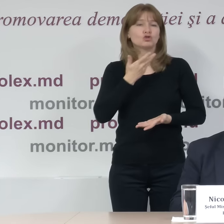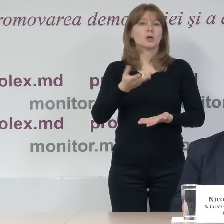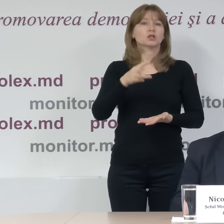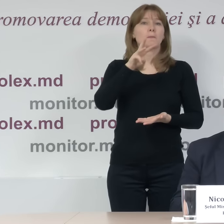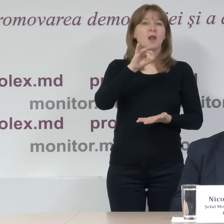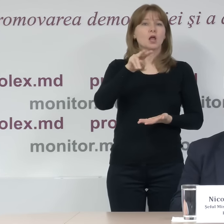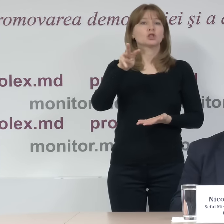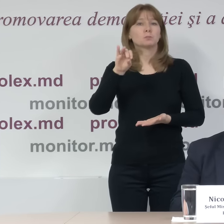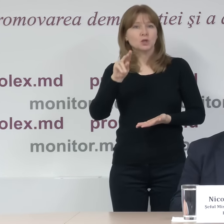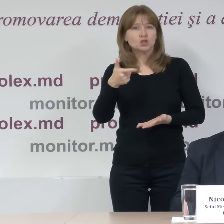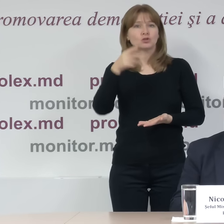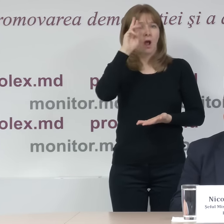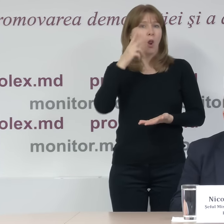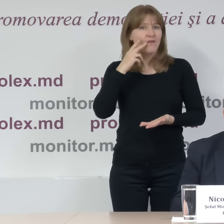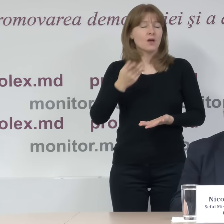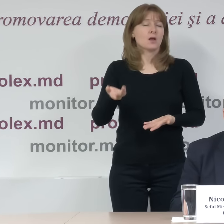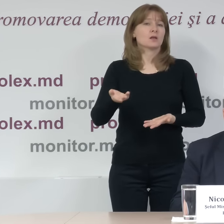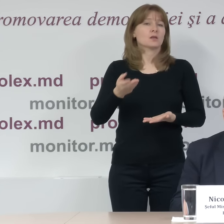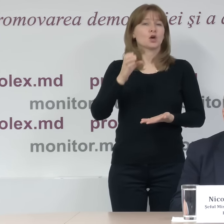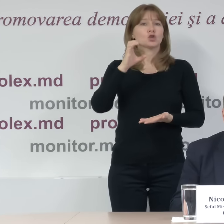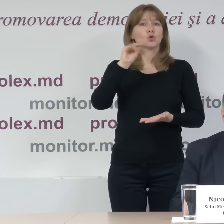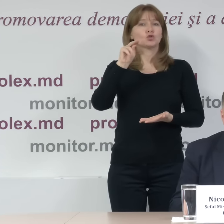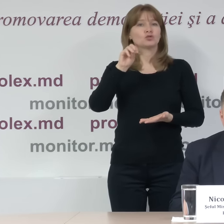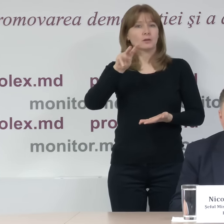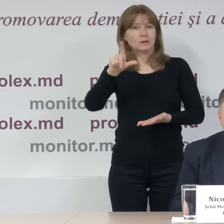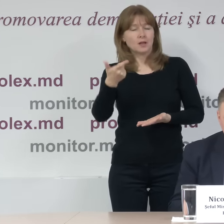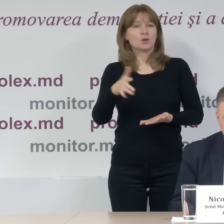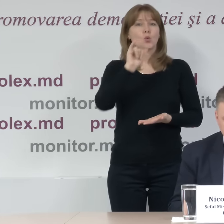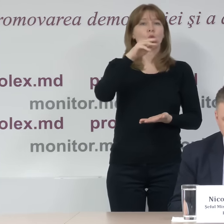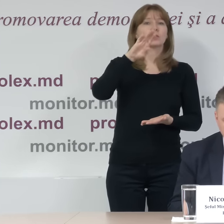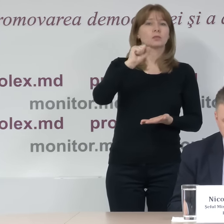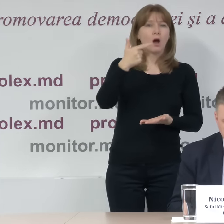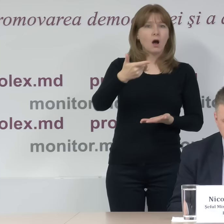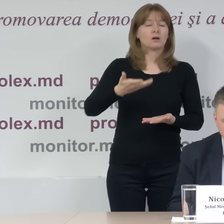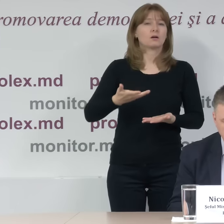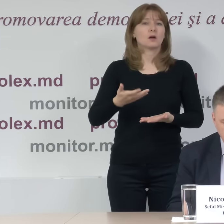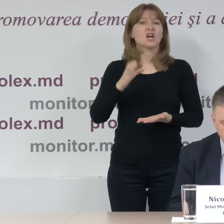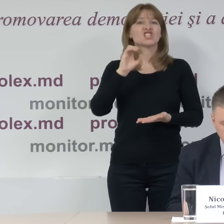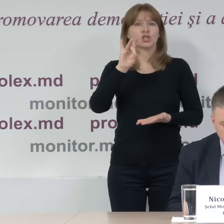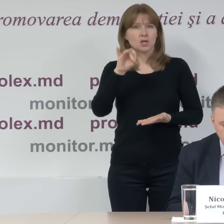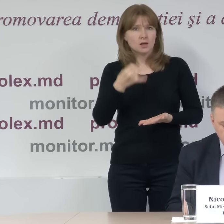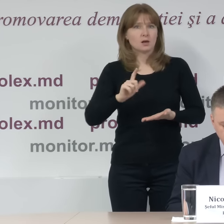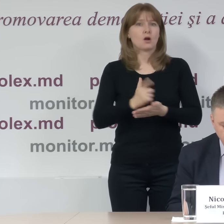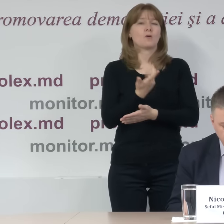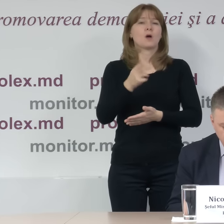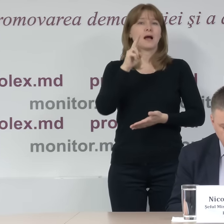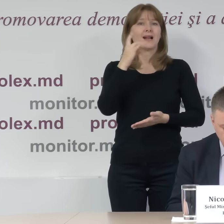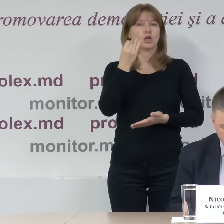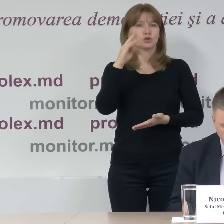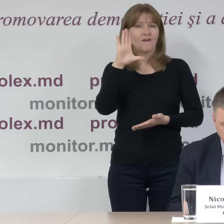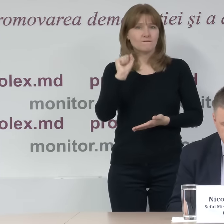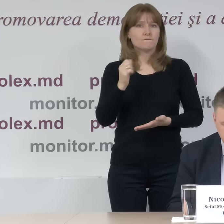Mileștii, Mici, Ialoveni, Sociteni, Utag, Sângerei, Clișova,